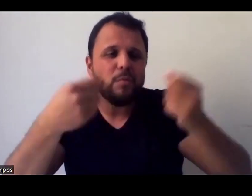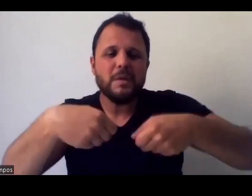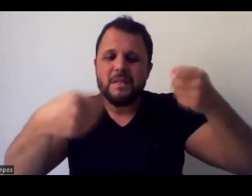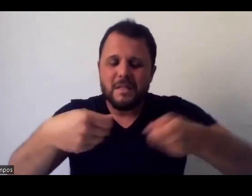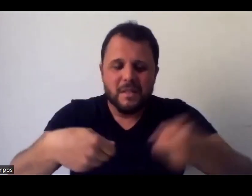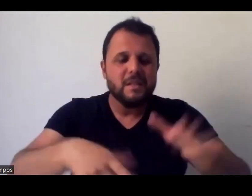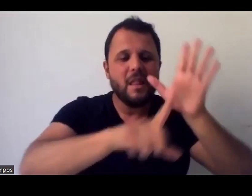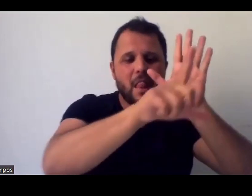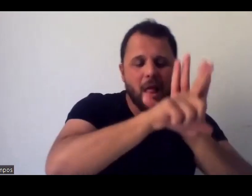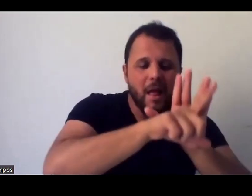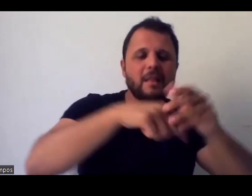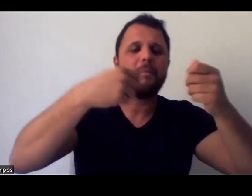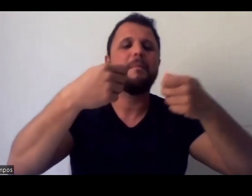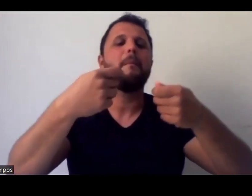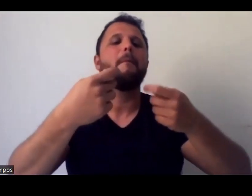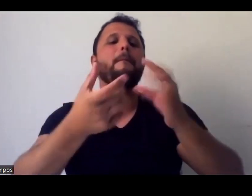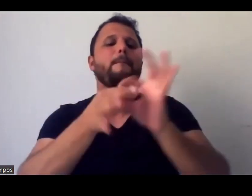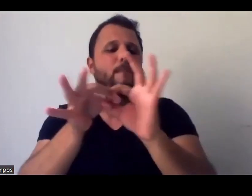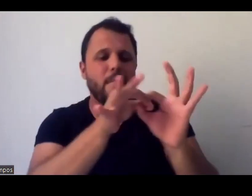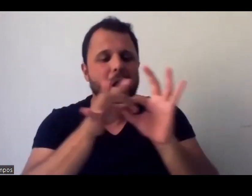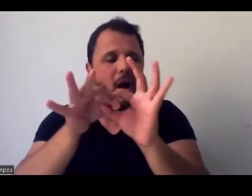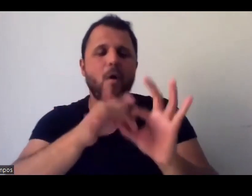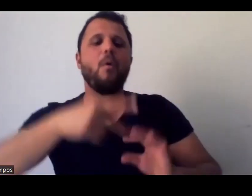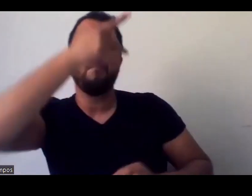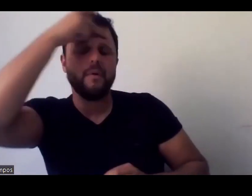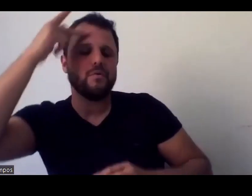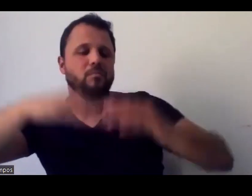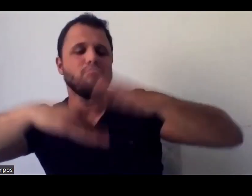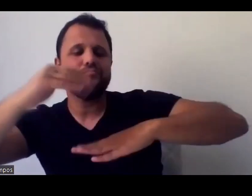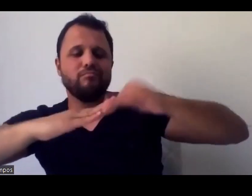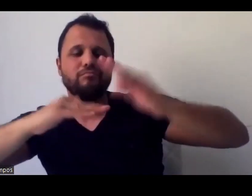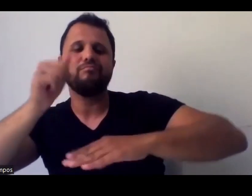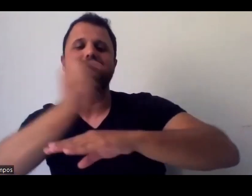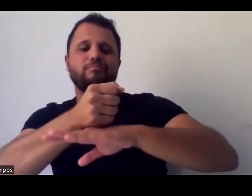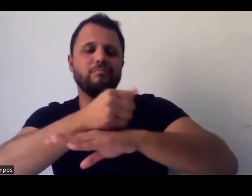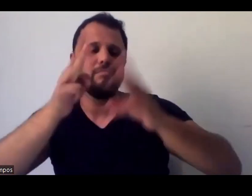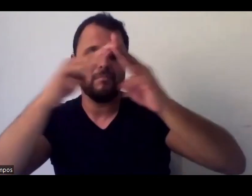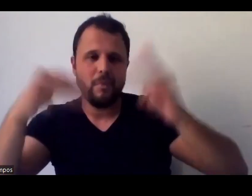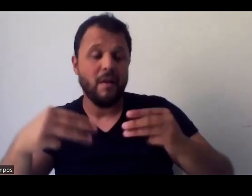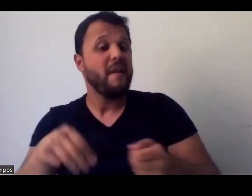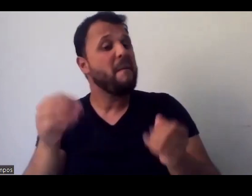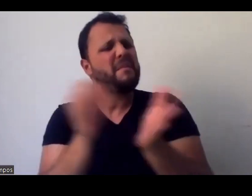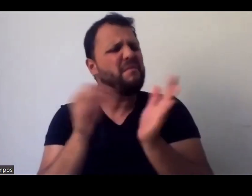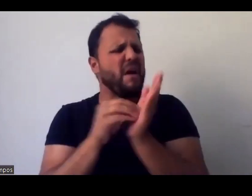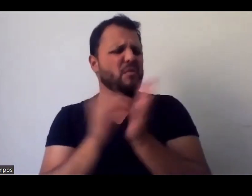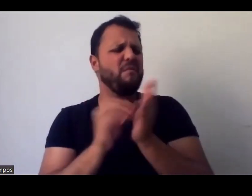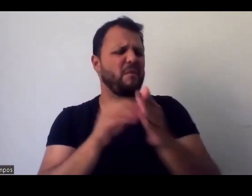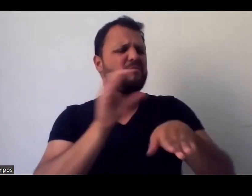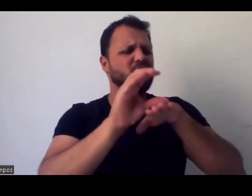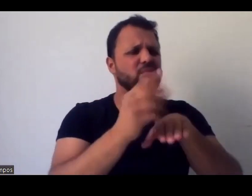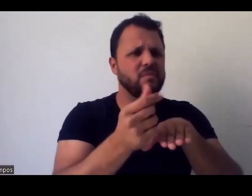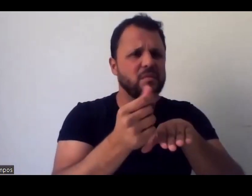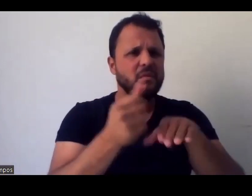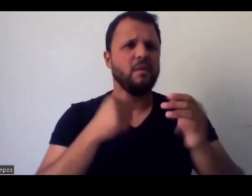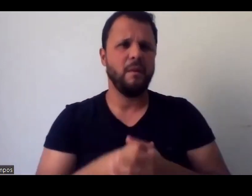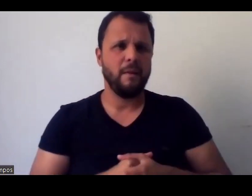dúvida, porque volta muita grana de projeto federal. E não precisa esperar, né, porque a gente escuta